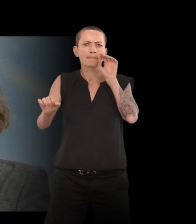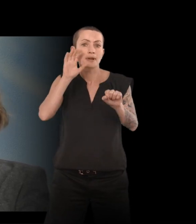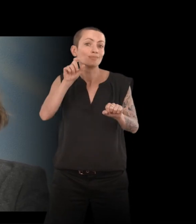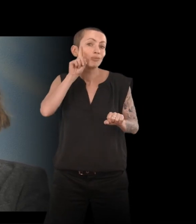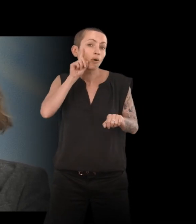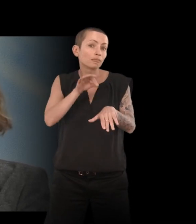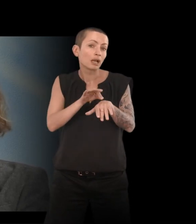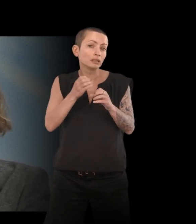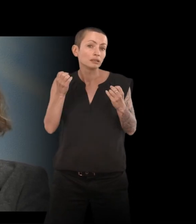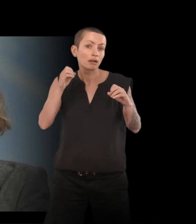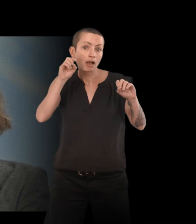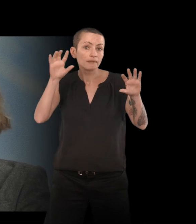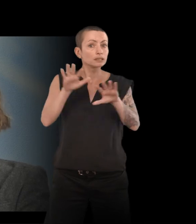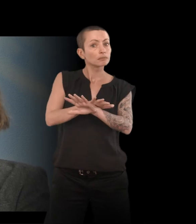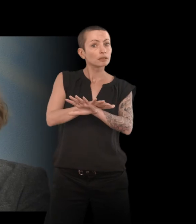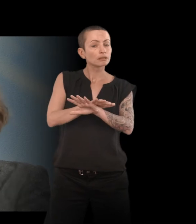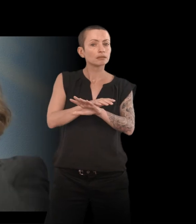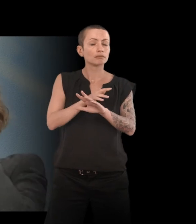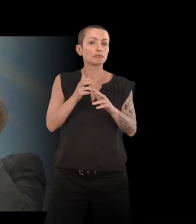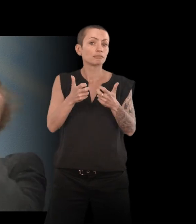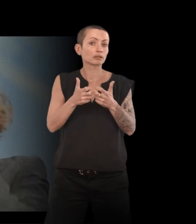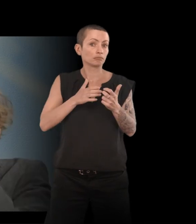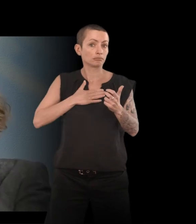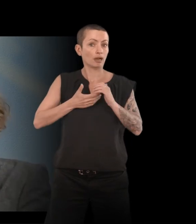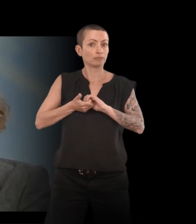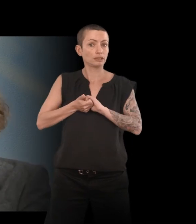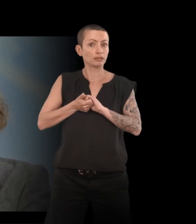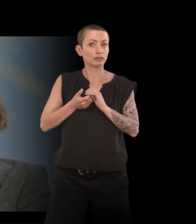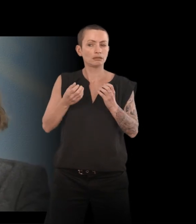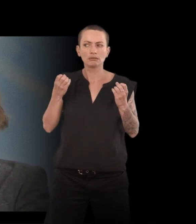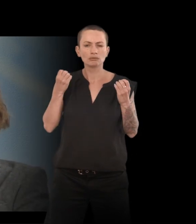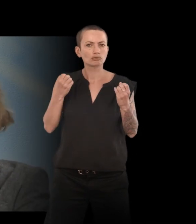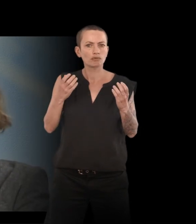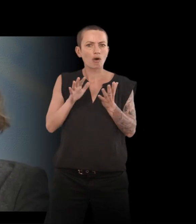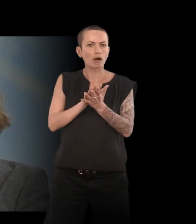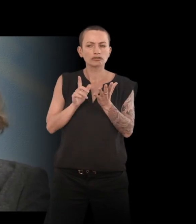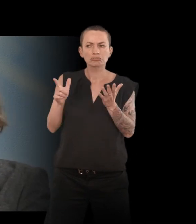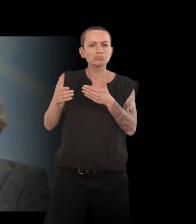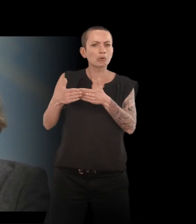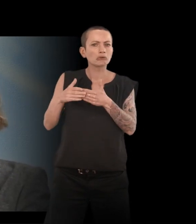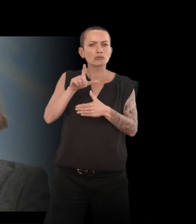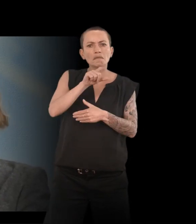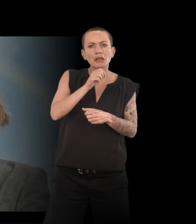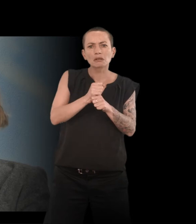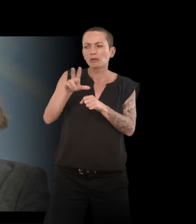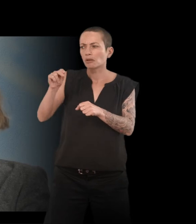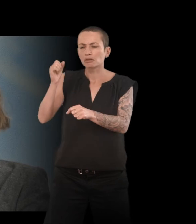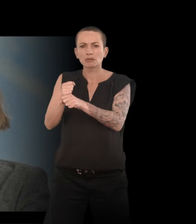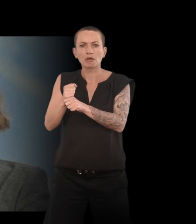maladies invisibles, donc moi, dans mes amis, je me rends que dans notre tranche d'âge, 20-30 ans, j'ai quand même plusieurs amis qui ont une